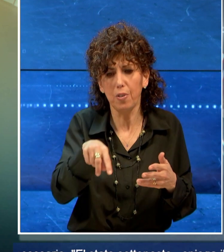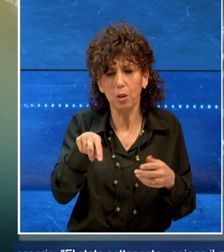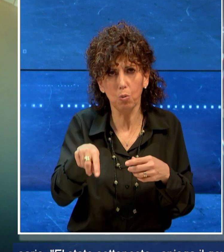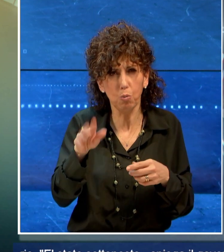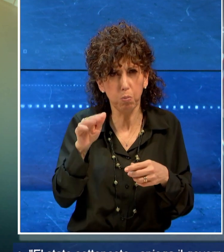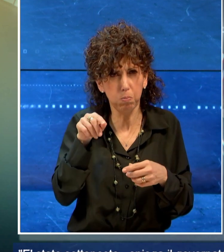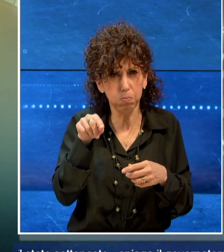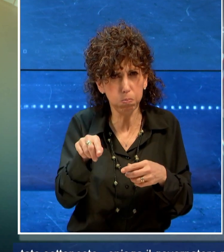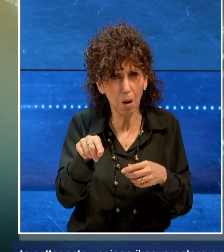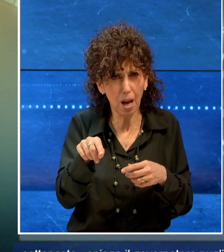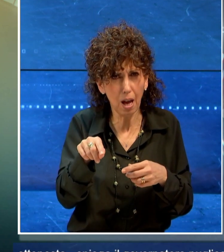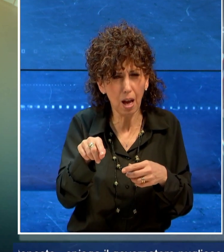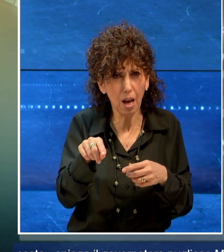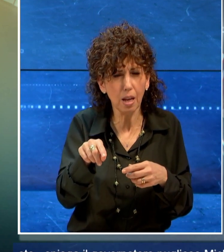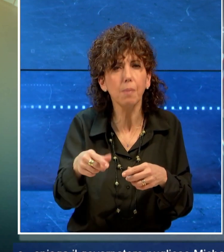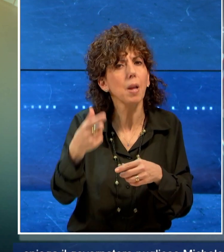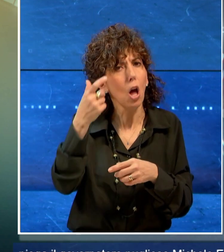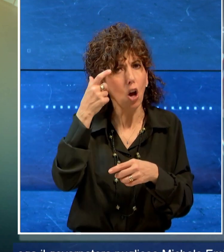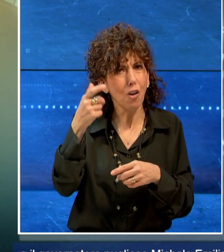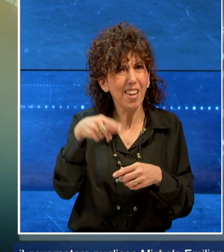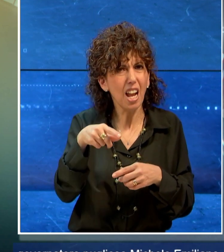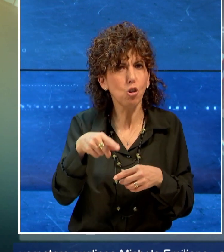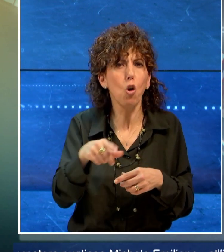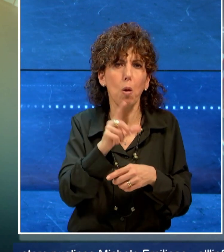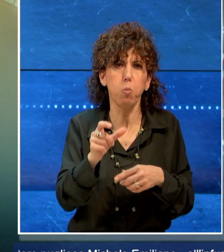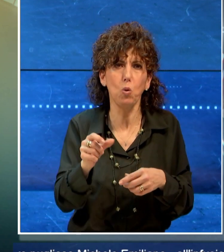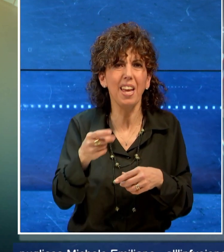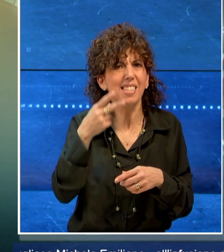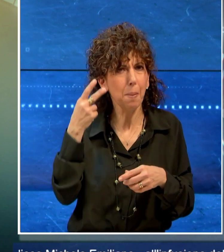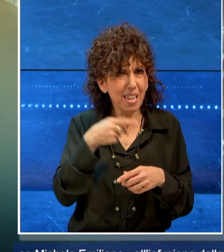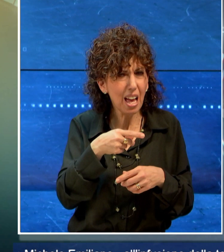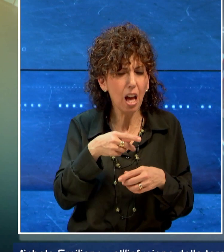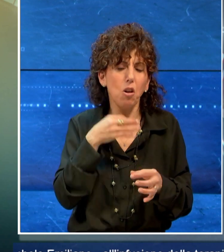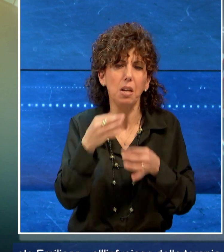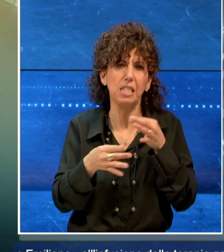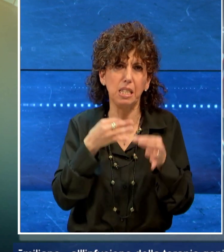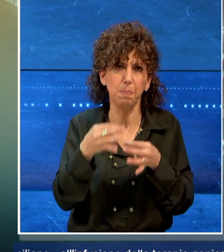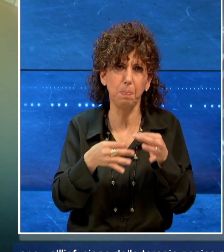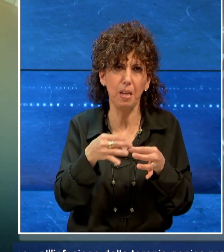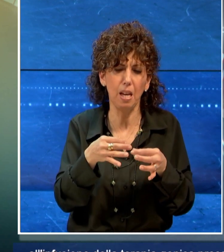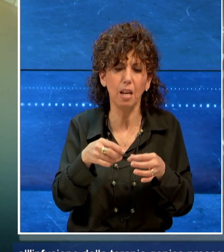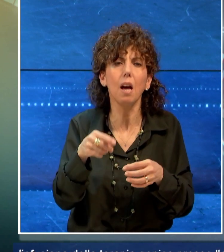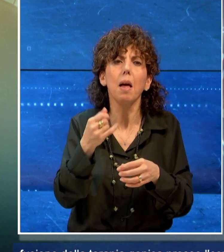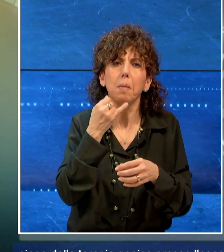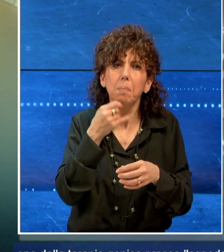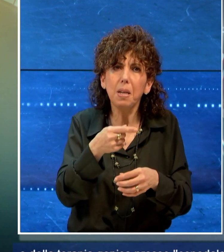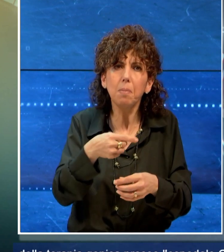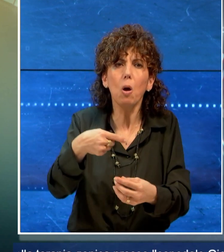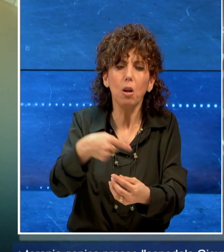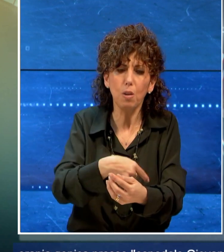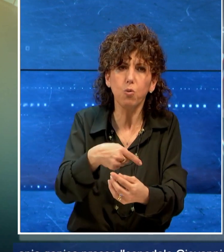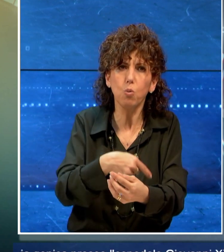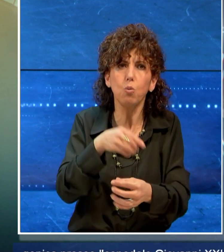sottoposto, spiega il governatore pugliese Michele Emiliano alla infusione della